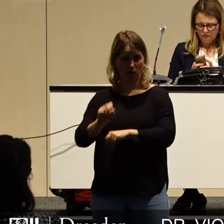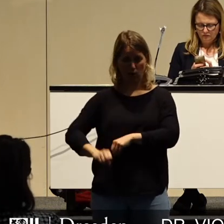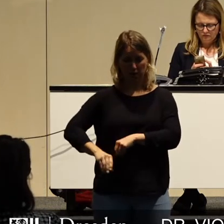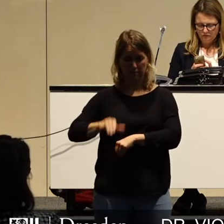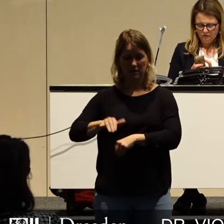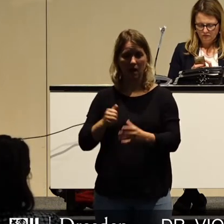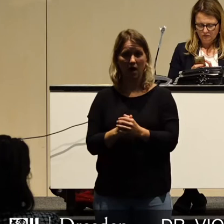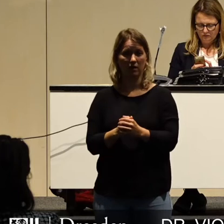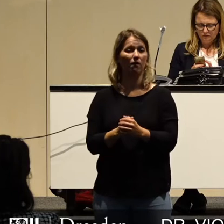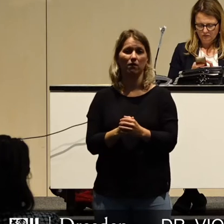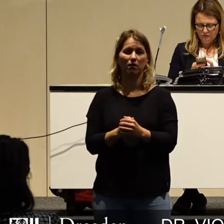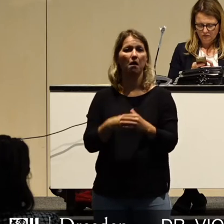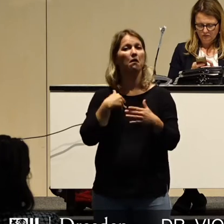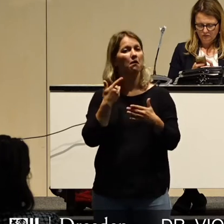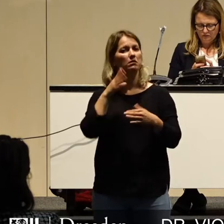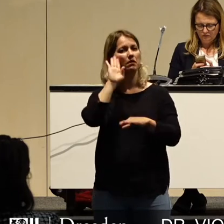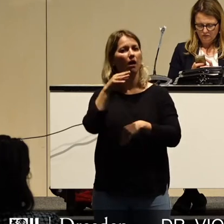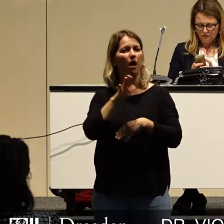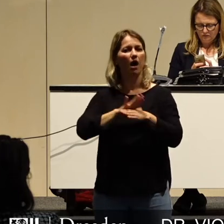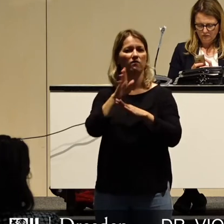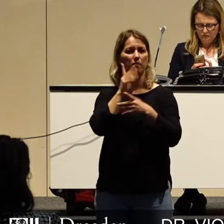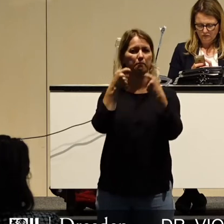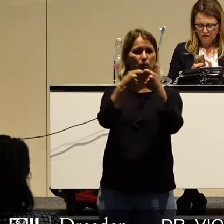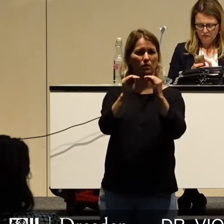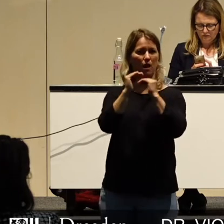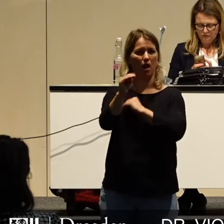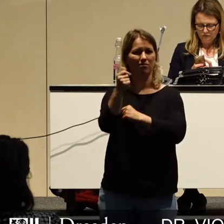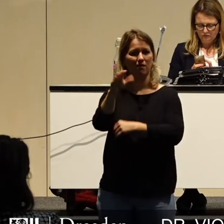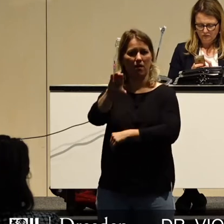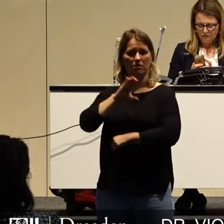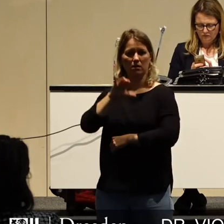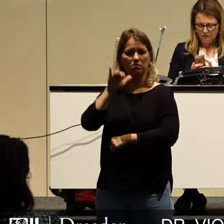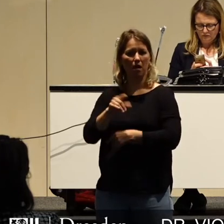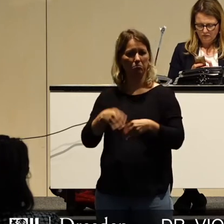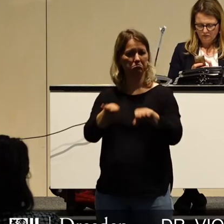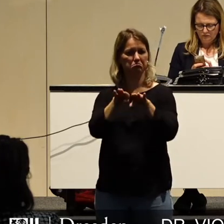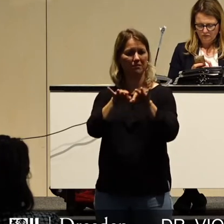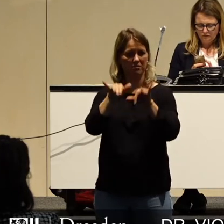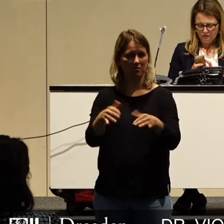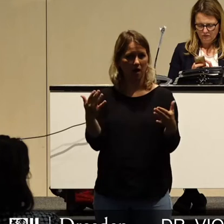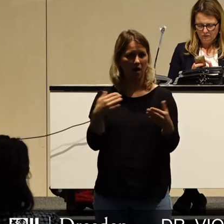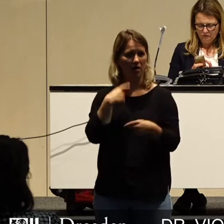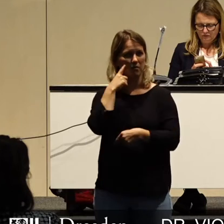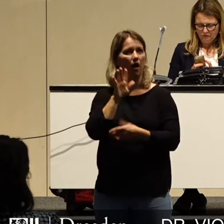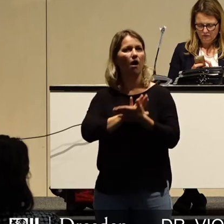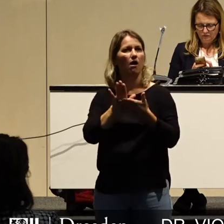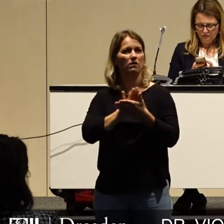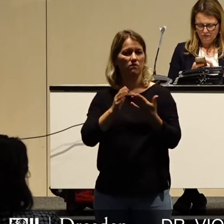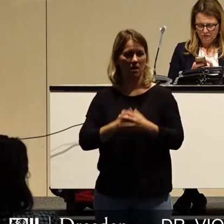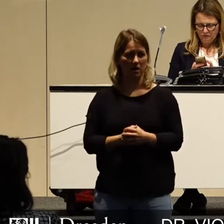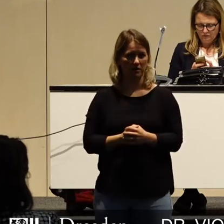doch das zu erwartende Geld von Bund und Land. Nun ist ja alles gut, so schlimm wird es schon nicht kommen. Das wird doch alles kompensiert.